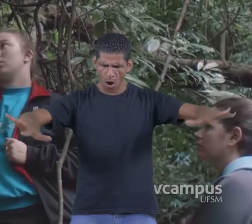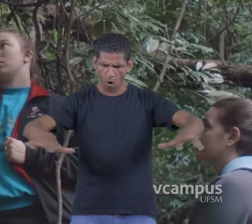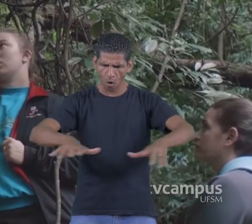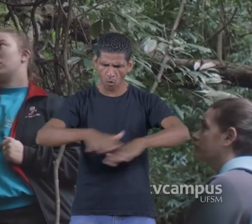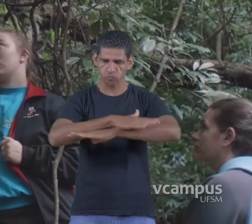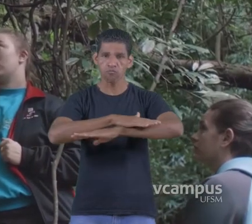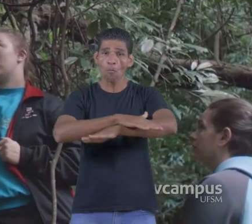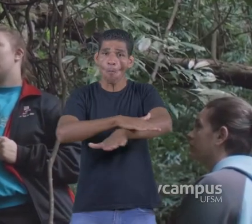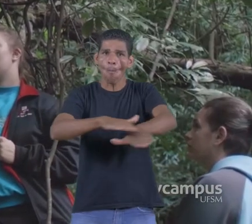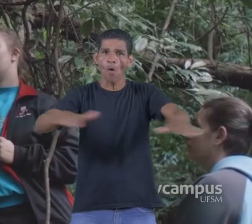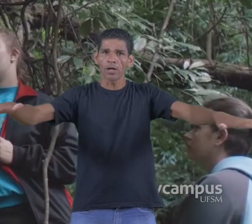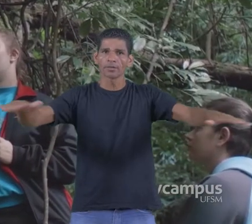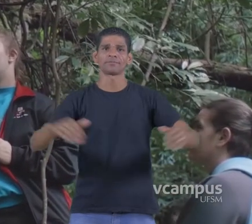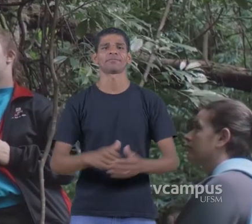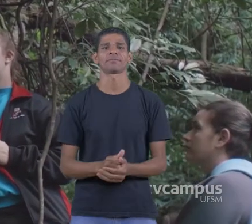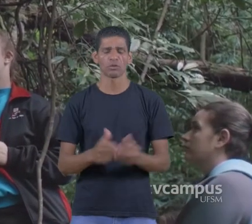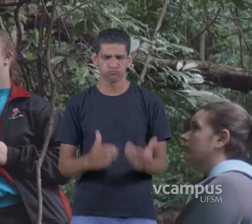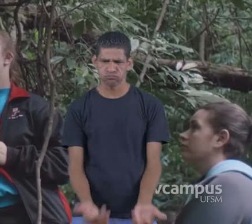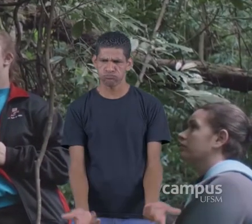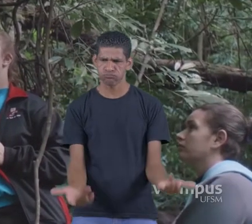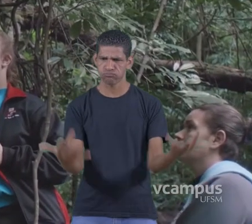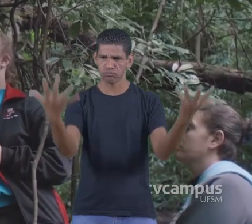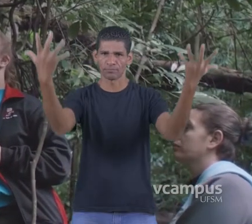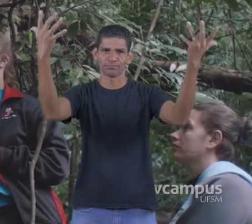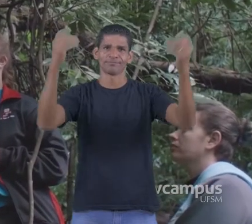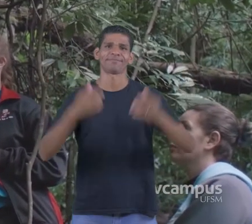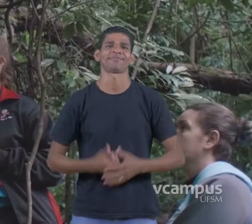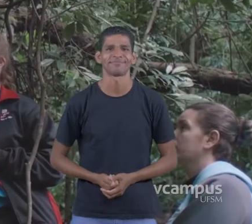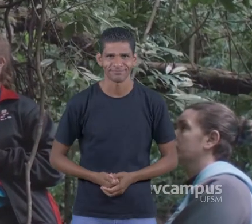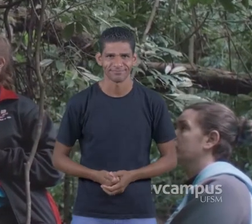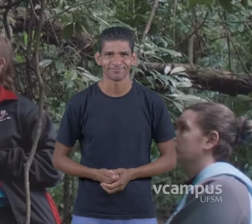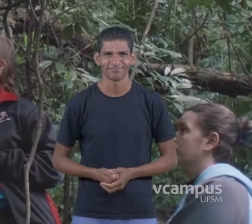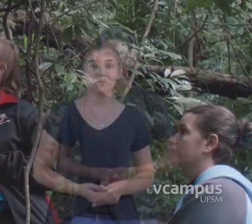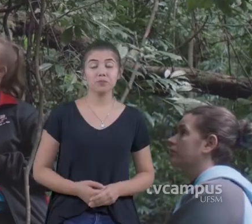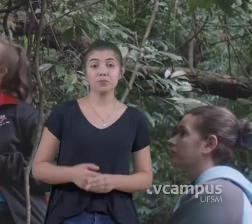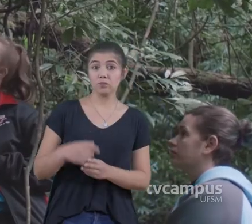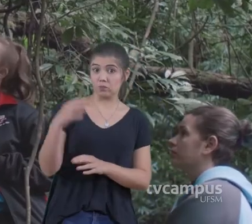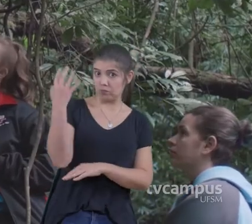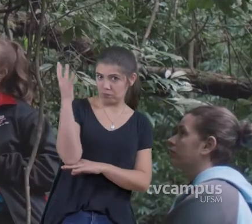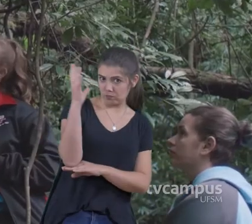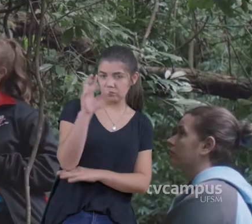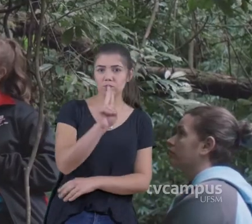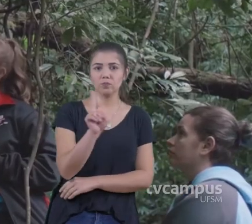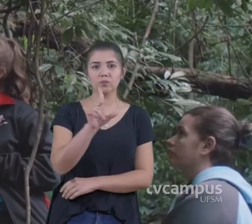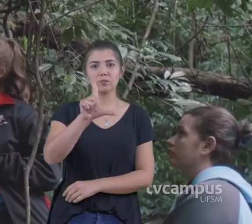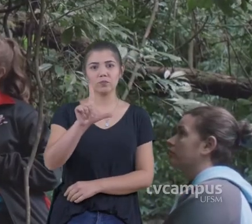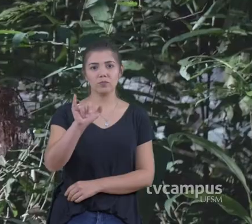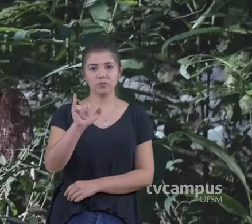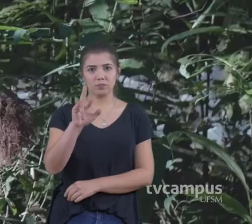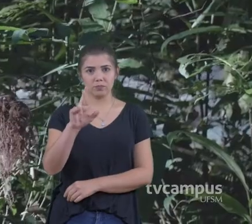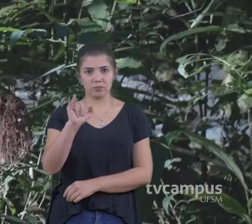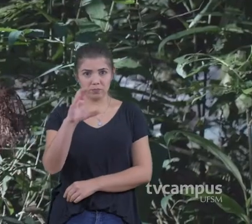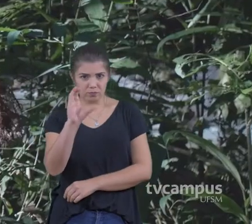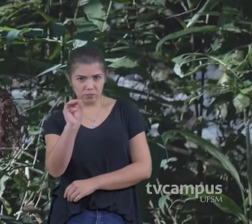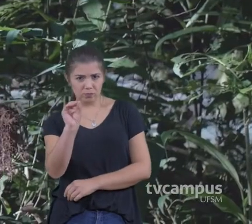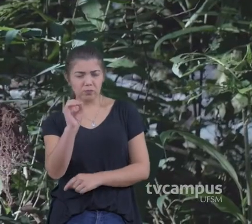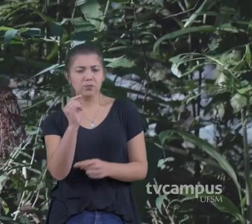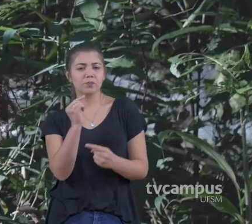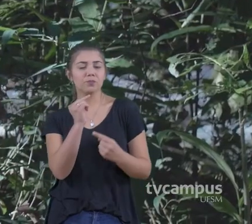Esses grandes depósitos De areia Essa espécie se chama Lírio do brejo Por que ela é uma invasora? A